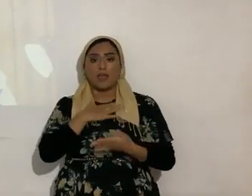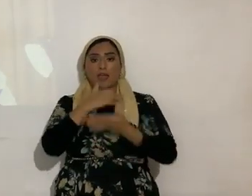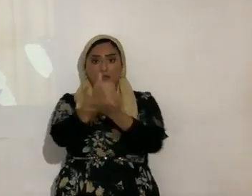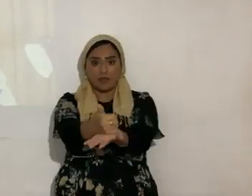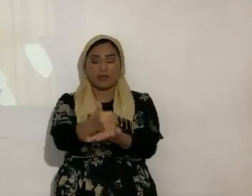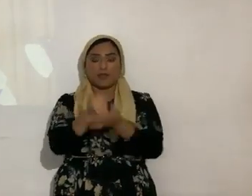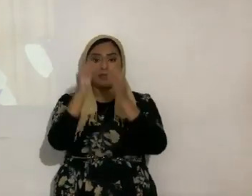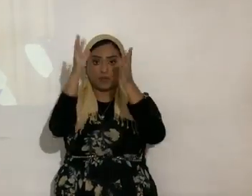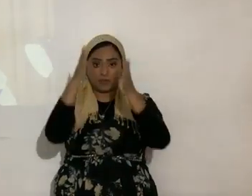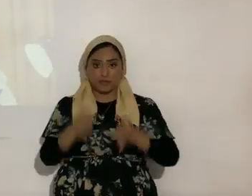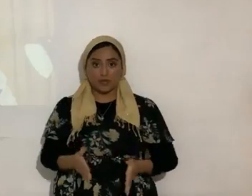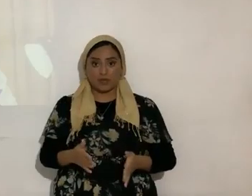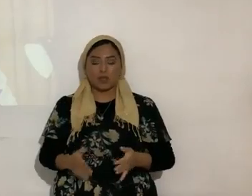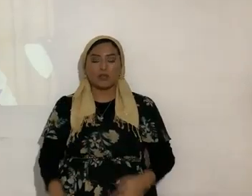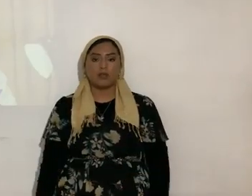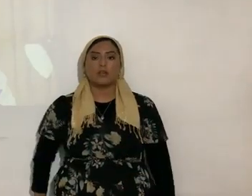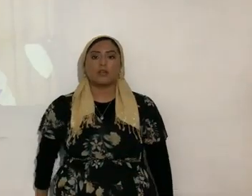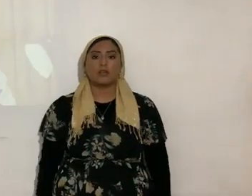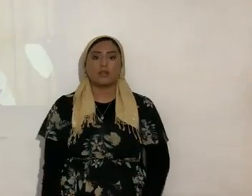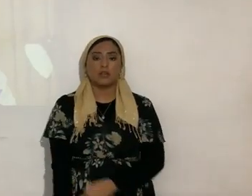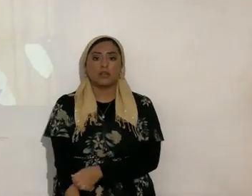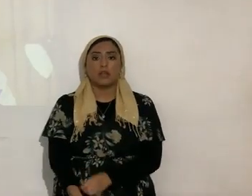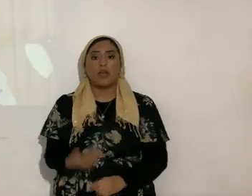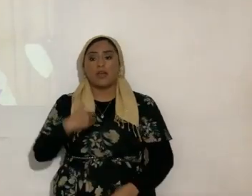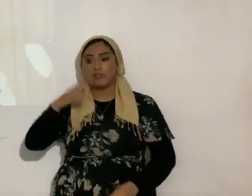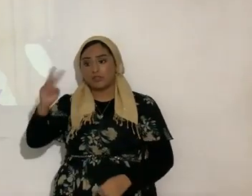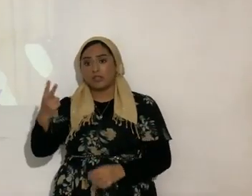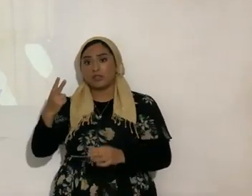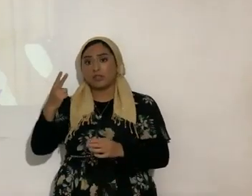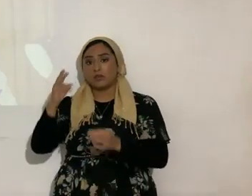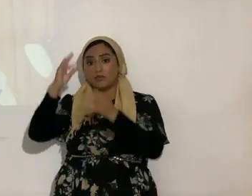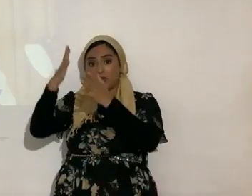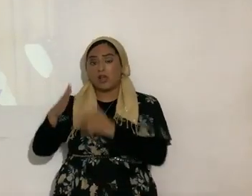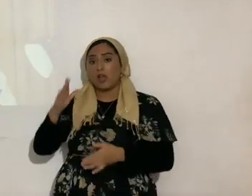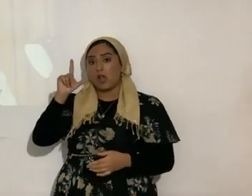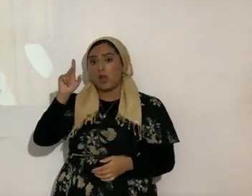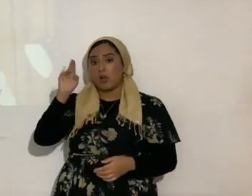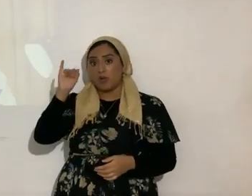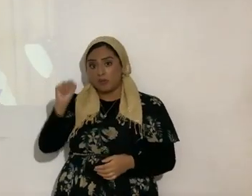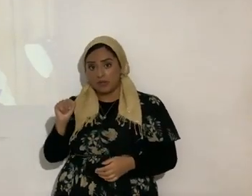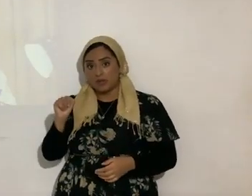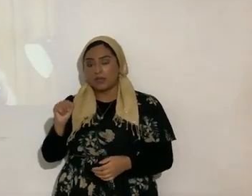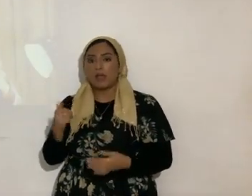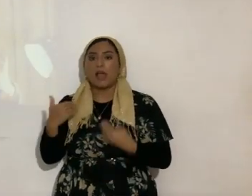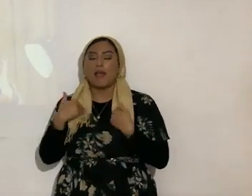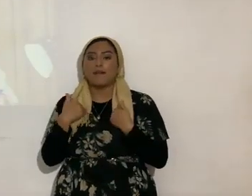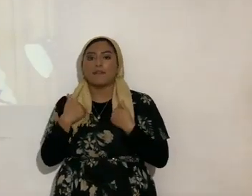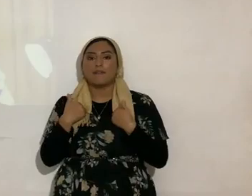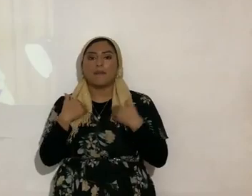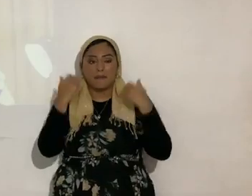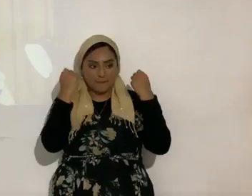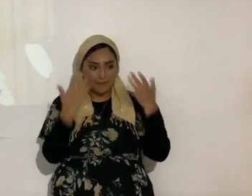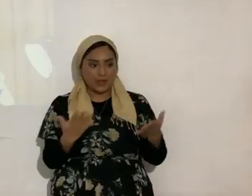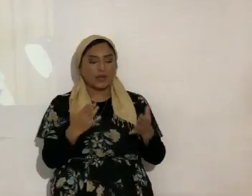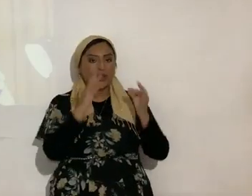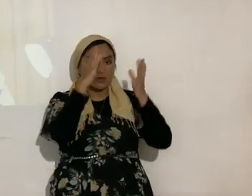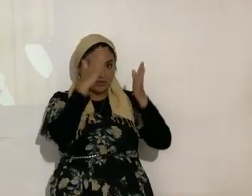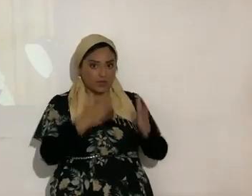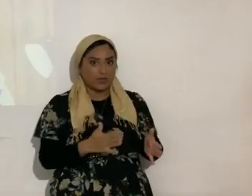roe tienes al roe segundo el roe Luis Cervantes hay varios roe que gracias a le tenemos que siguen